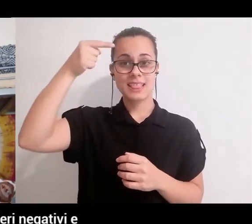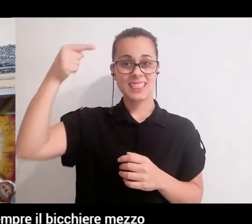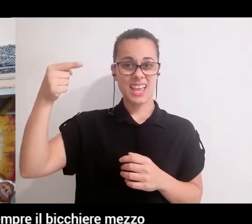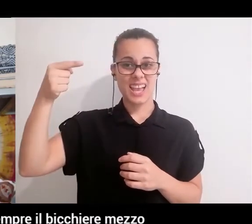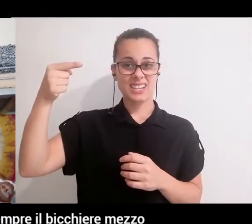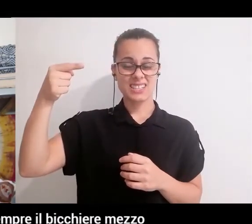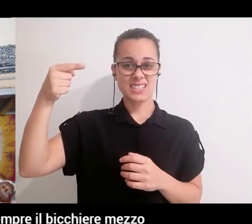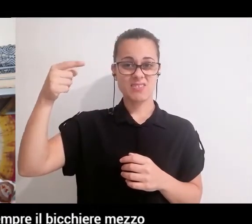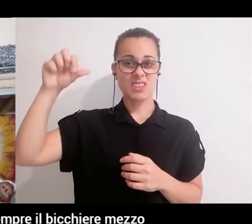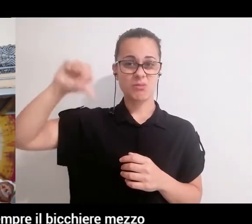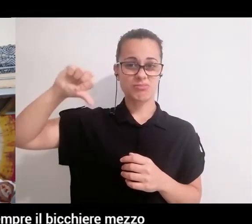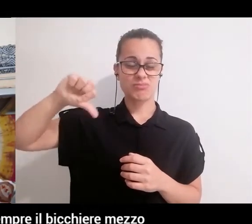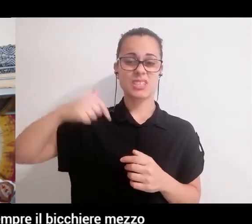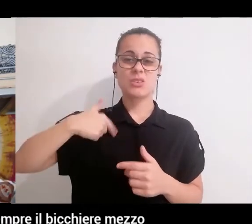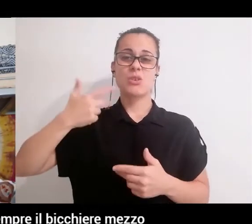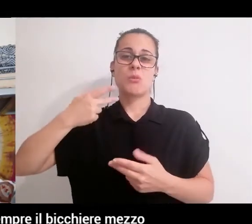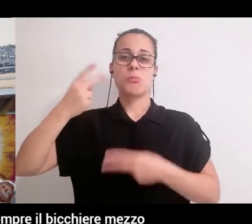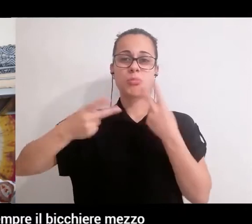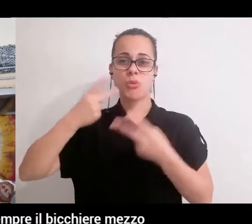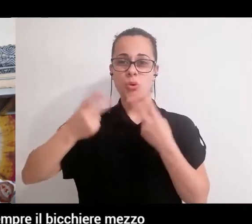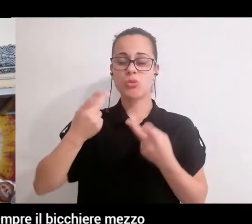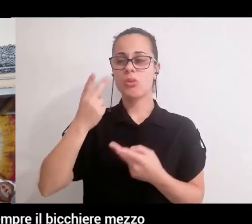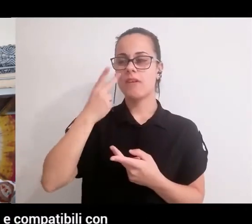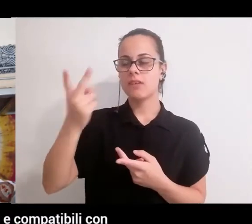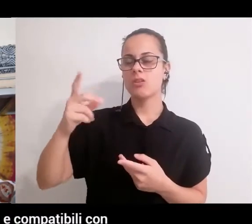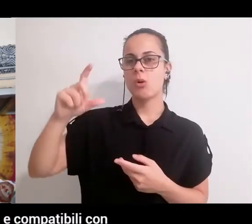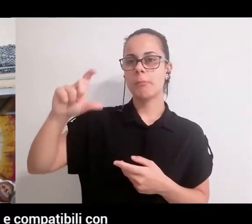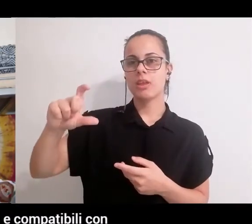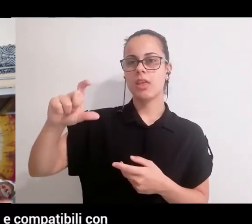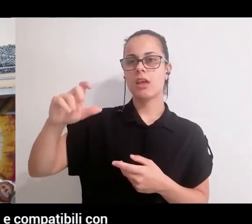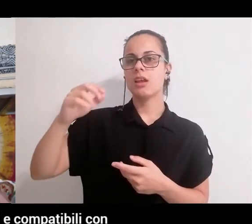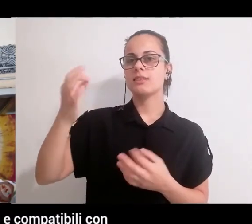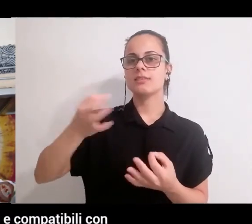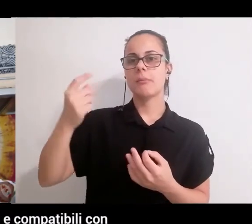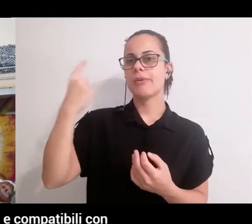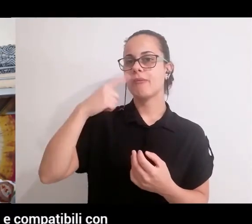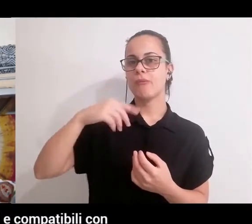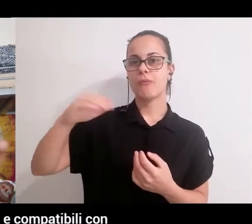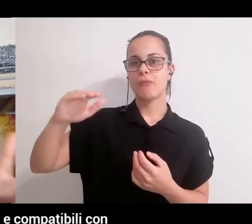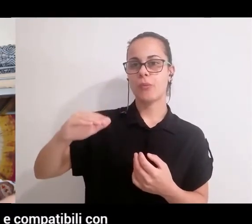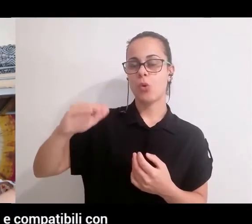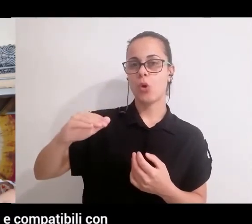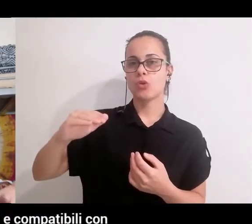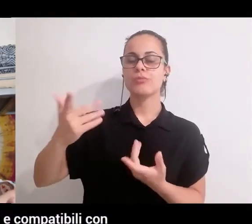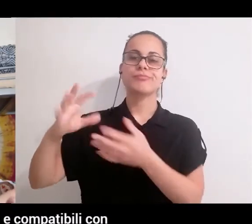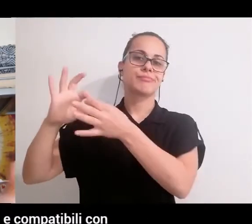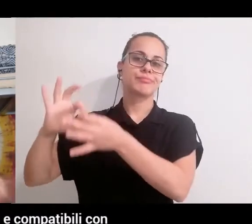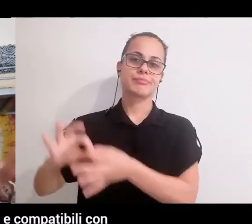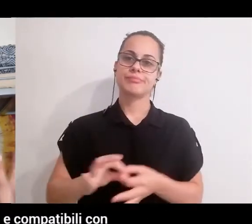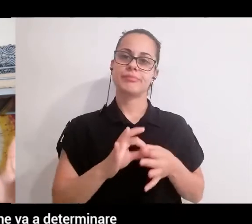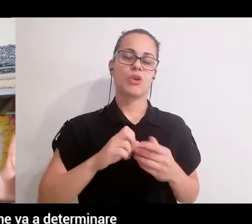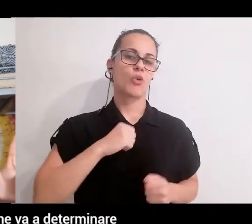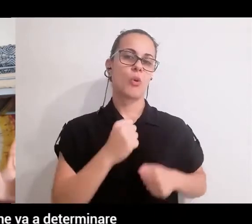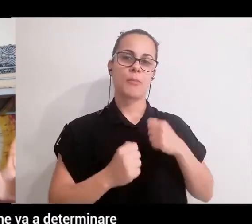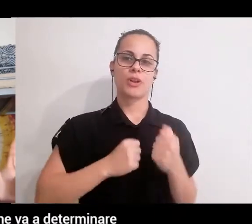e similamento continuamente, se vedo sempre il bicchiere a mezzo vuoto, avrò delle azioni che sono coerenti e compatibili